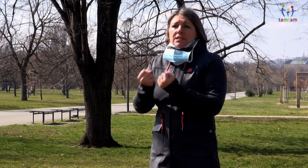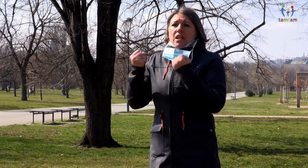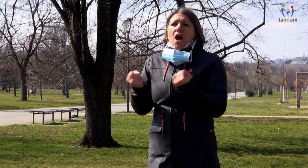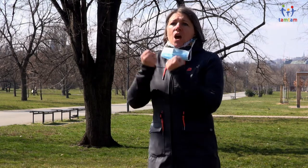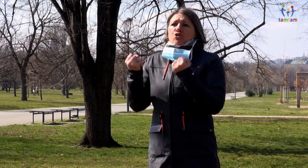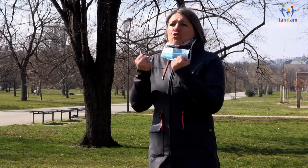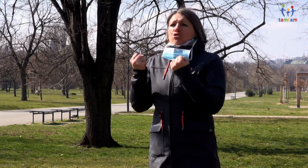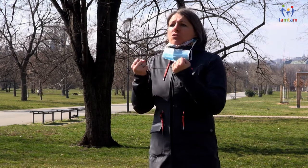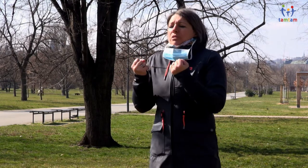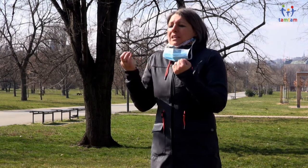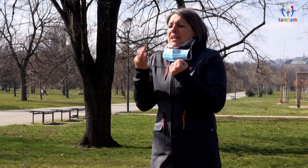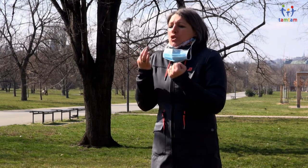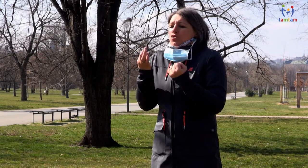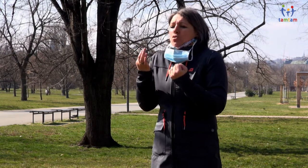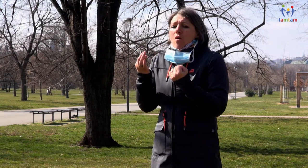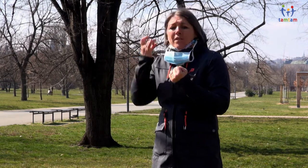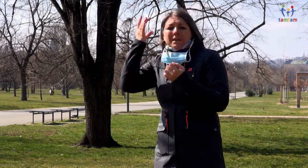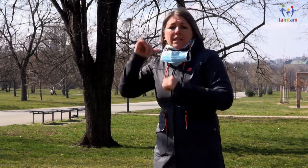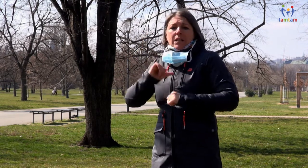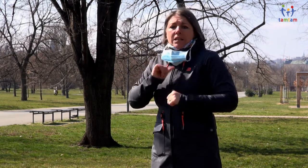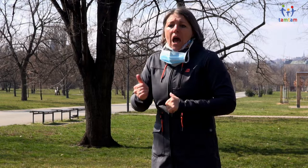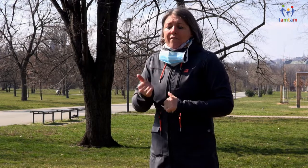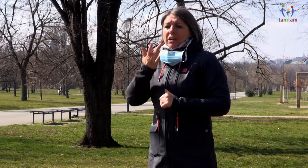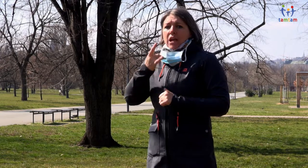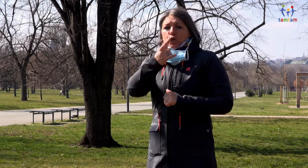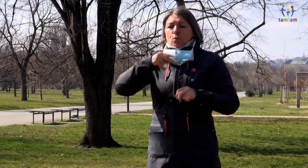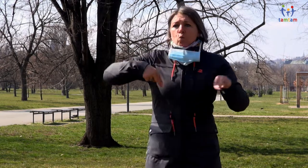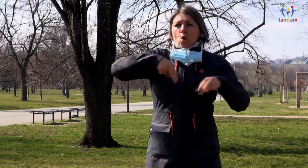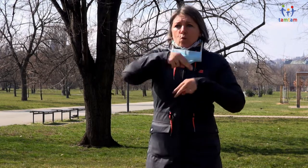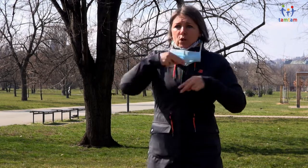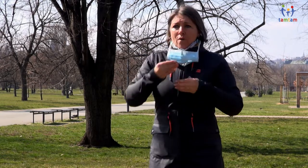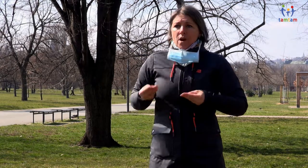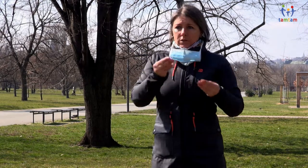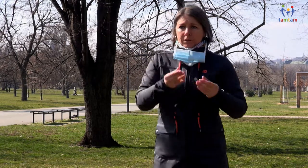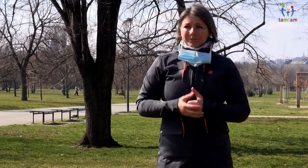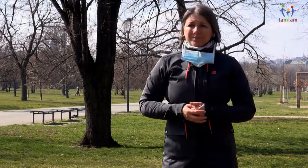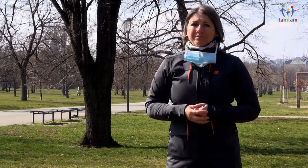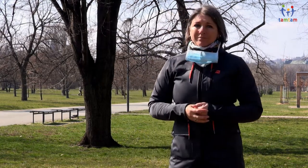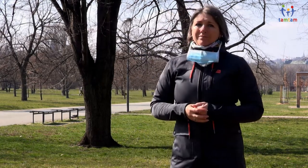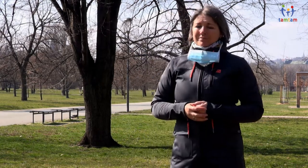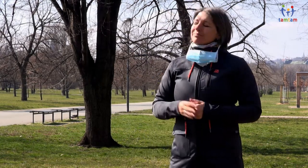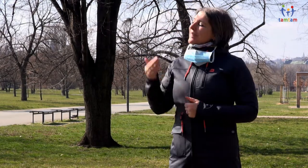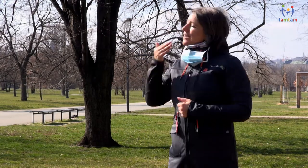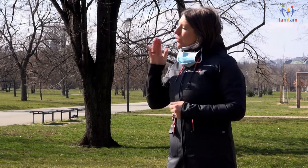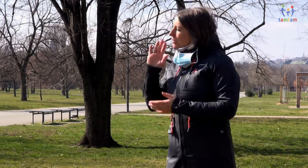připravené návrhy, jakým způsobem budou komunikovat. Děkujeme paní doktorko, děkujeme za váš čas. Díky.